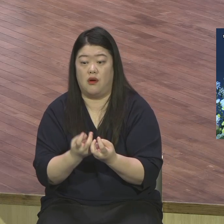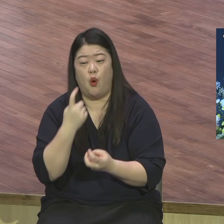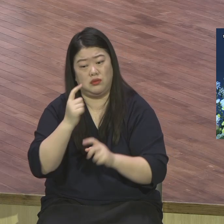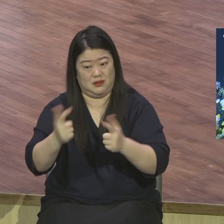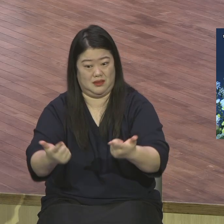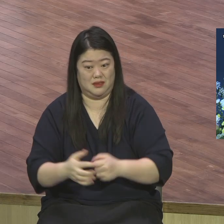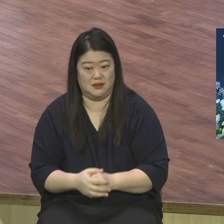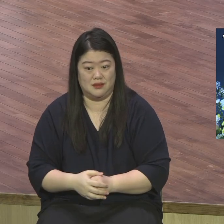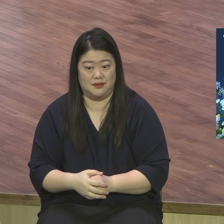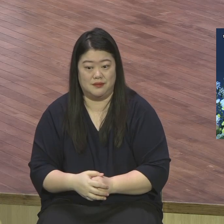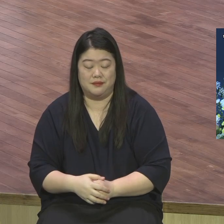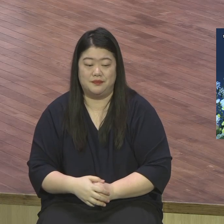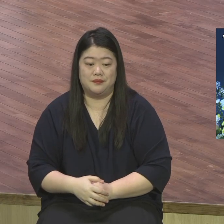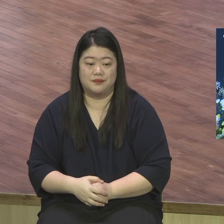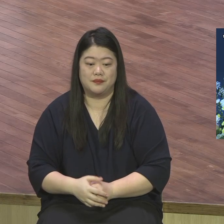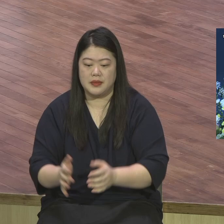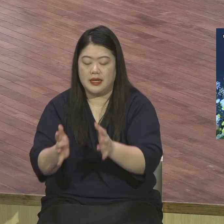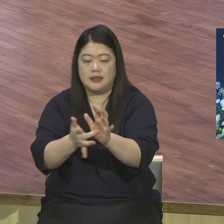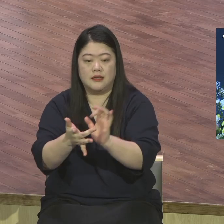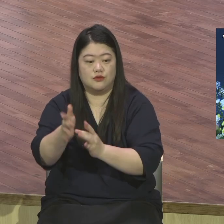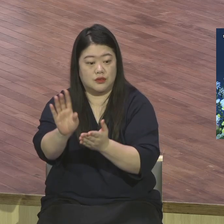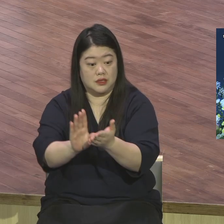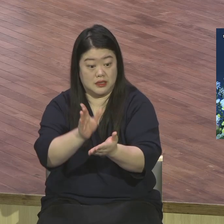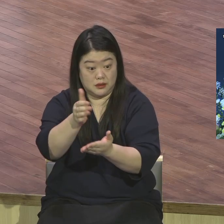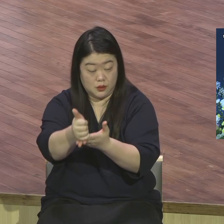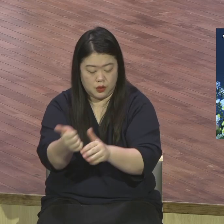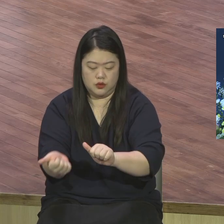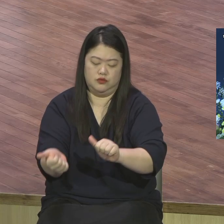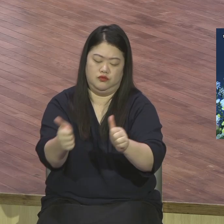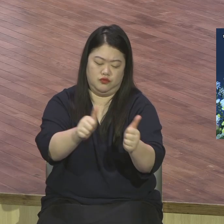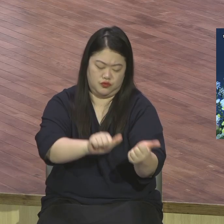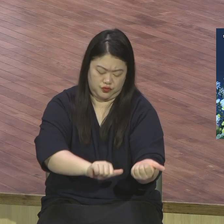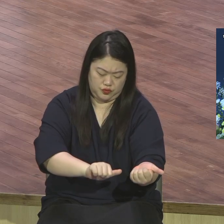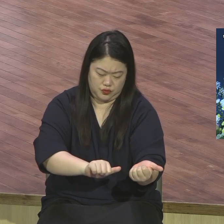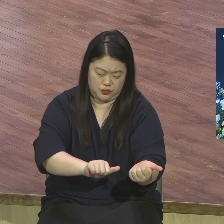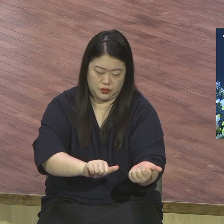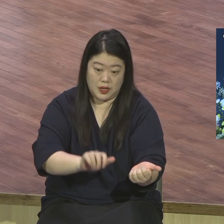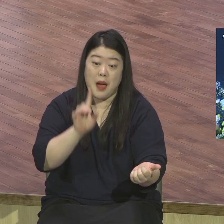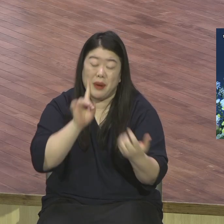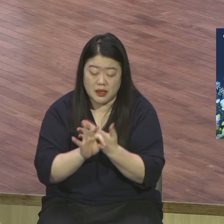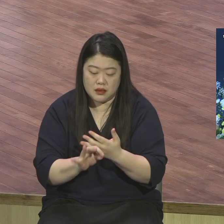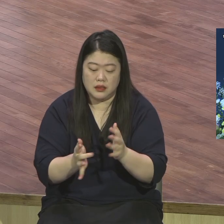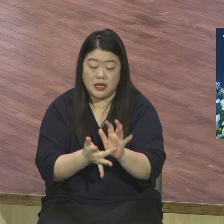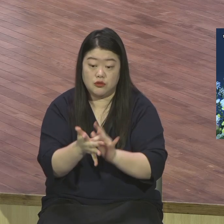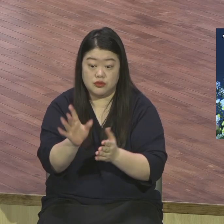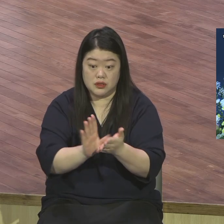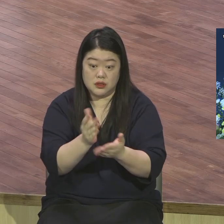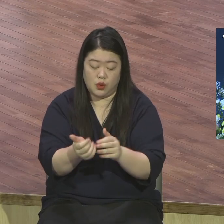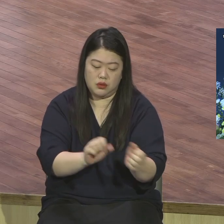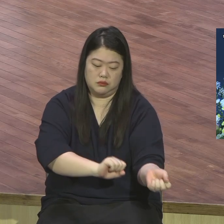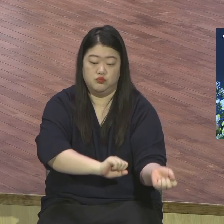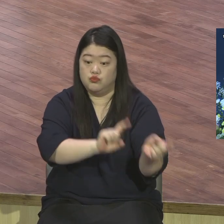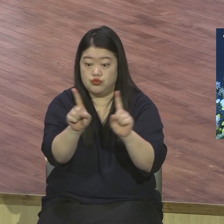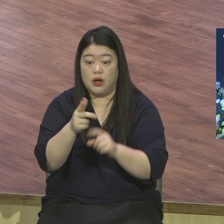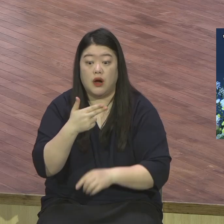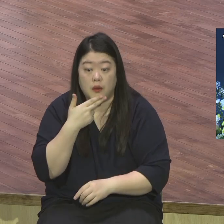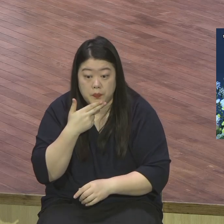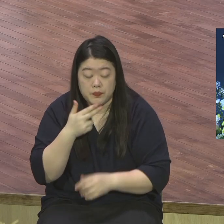예수 그리스도께서 다시 살아나지 못하셨다면 우리의 이 전파하는 것도